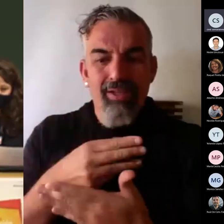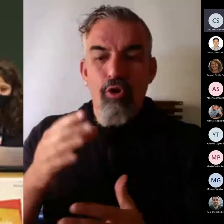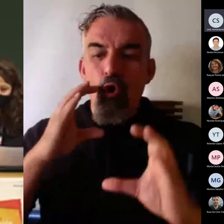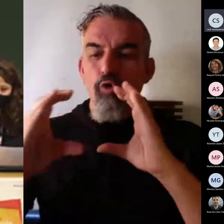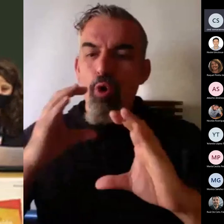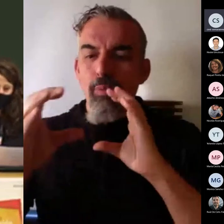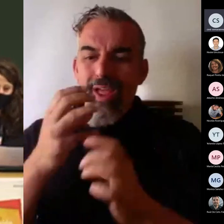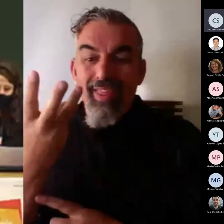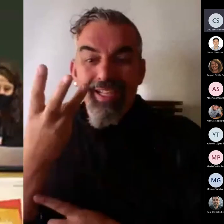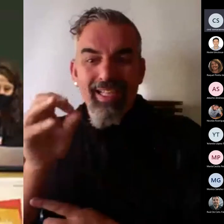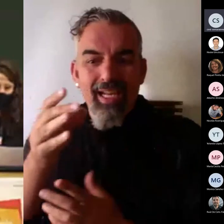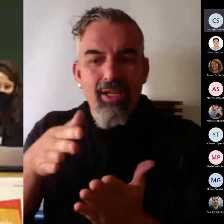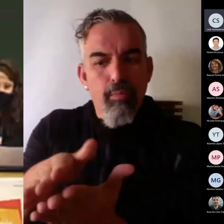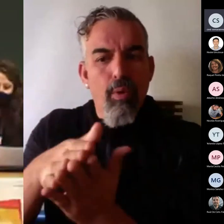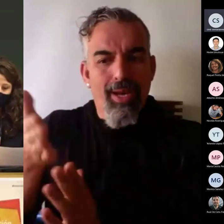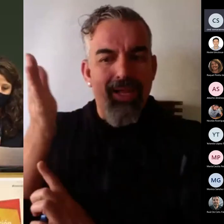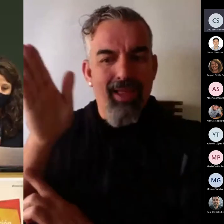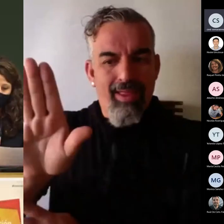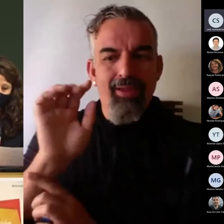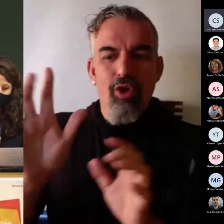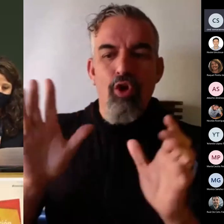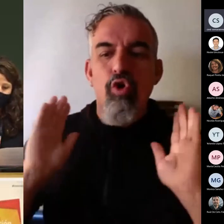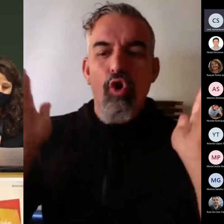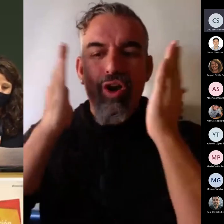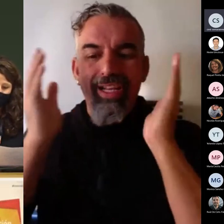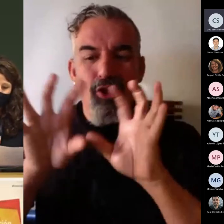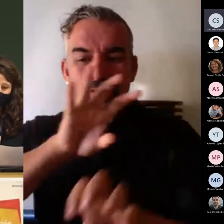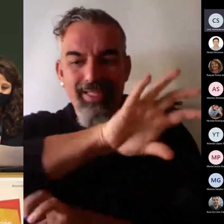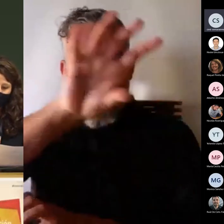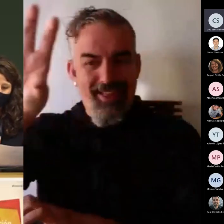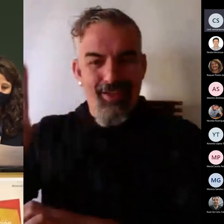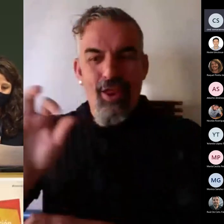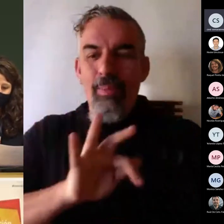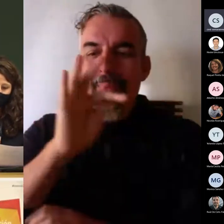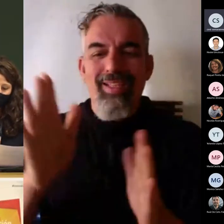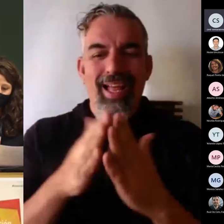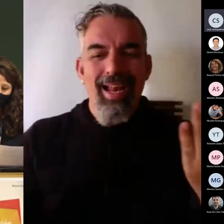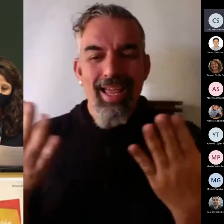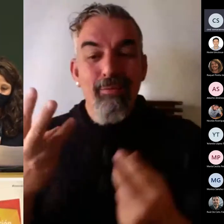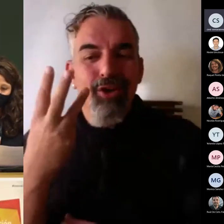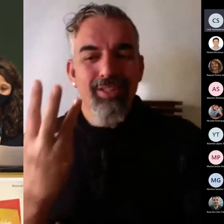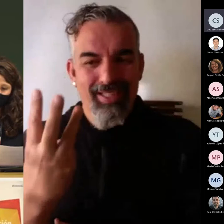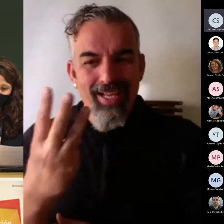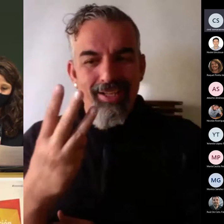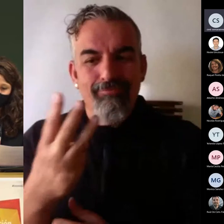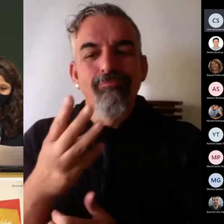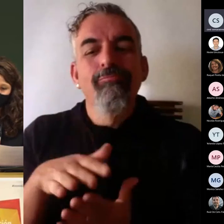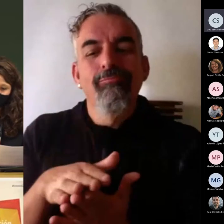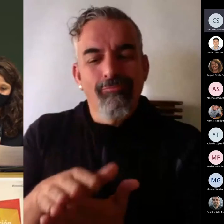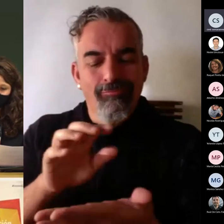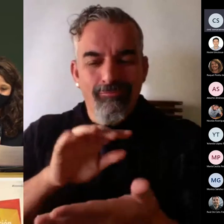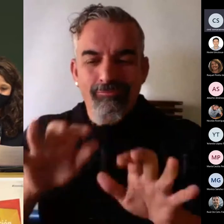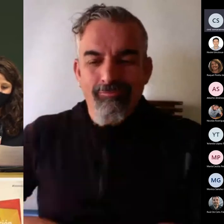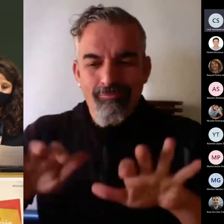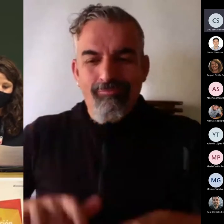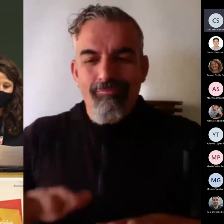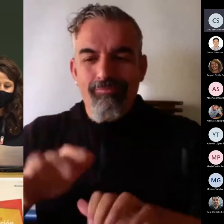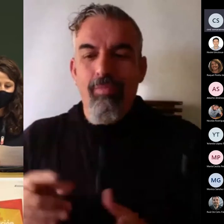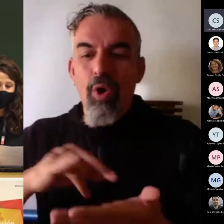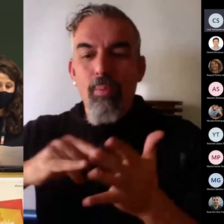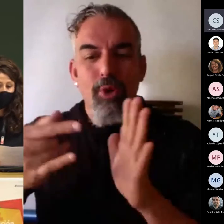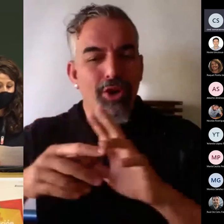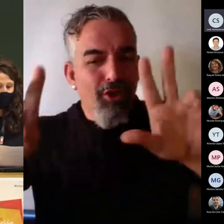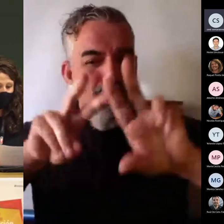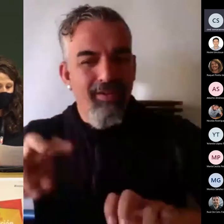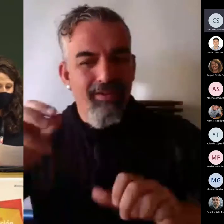presentadas en congresos internacionales y tres libros. Ha participado en más de 10 proyectos de investigación competitivos, tres de